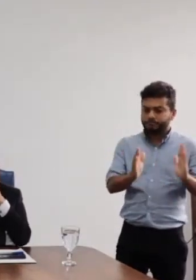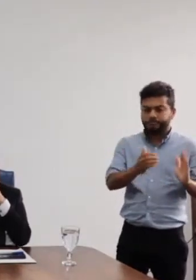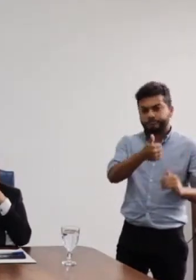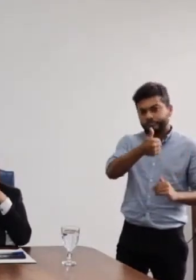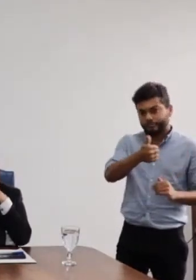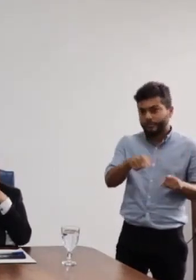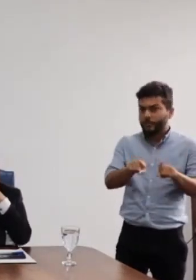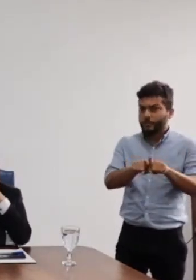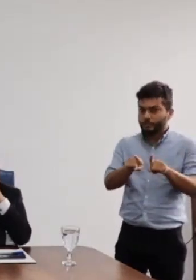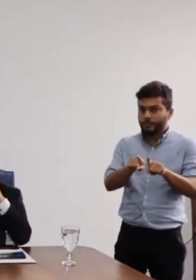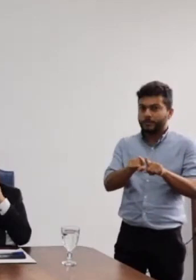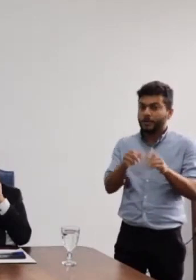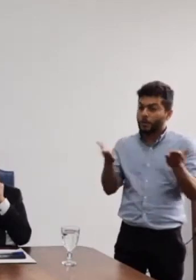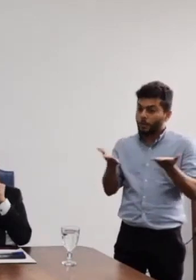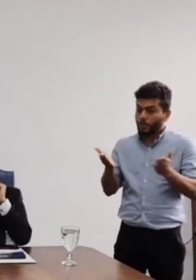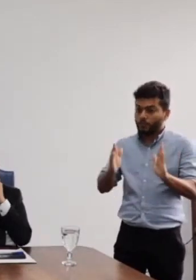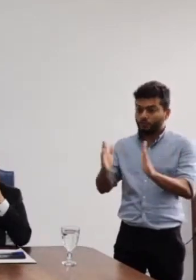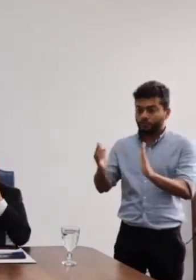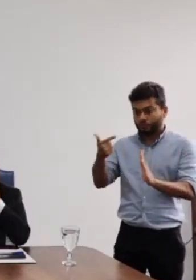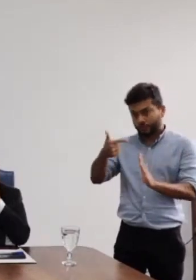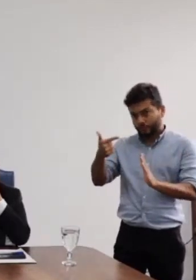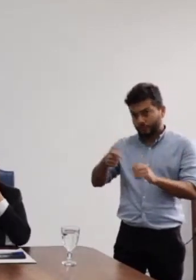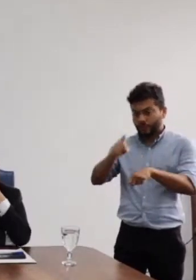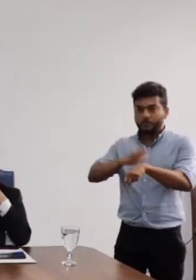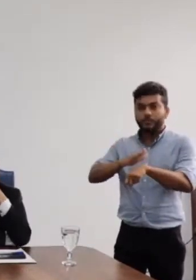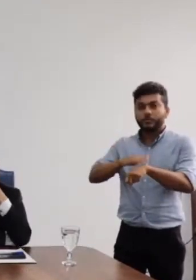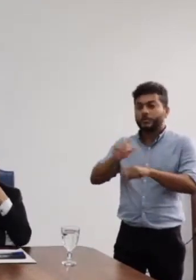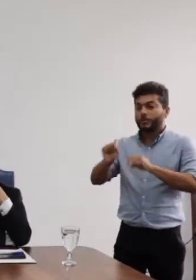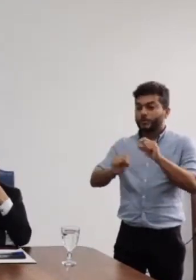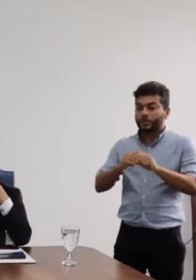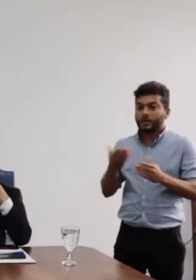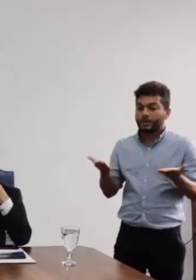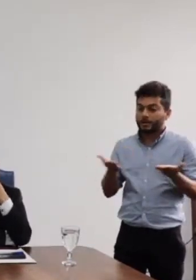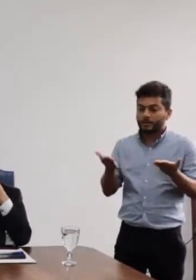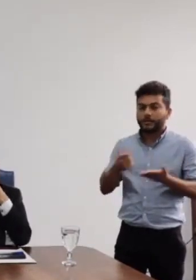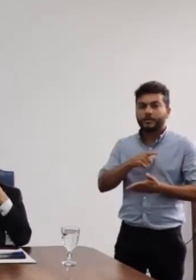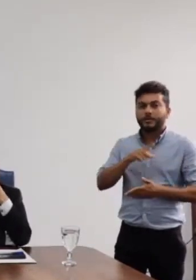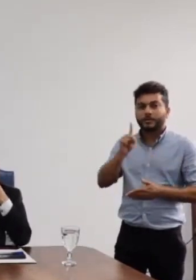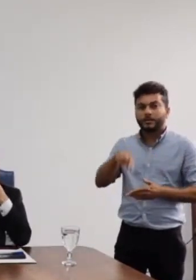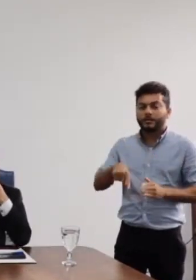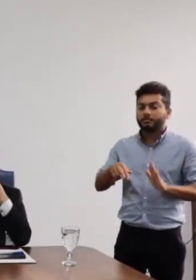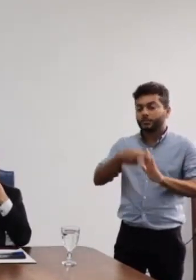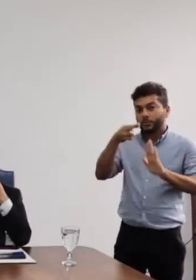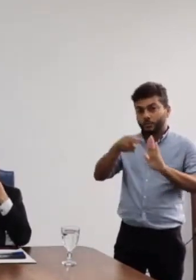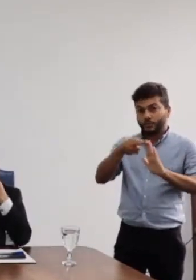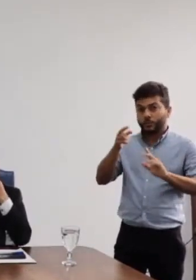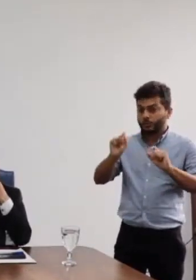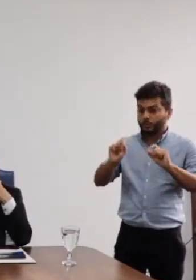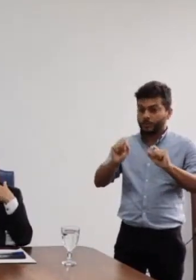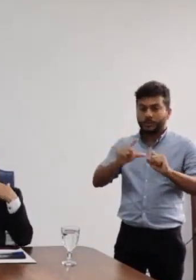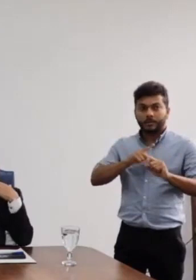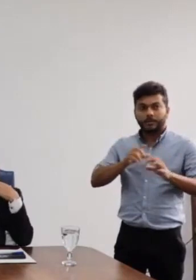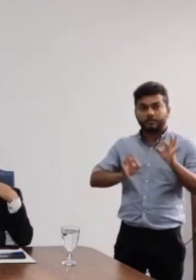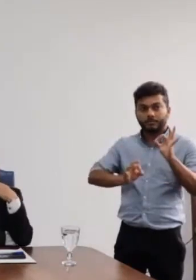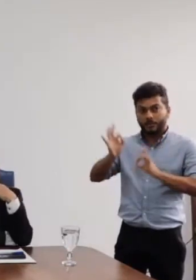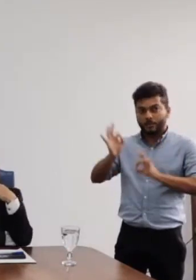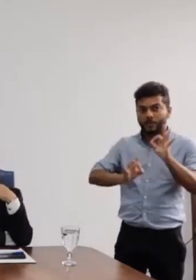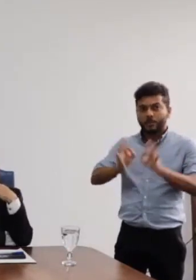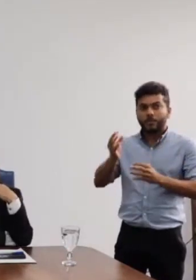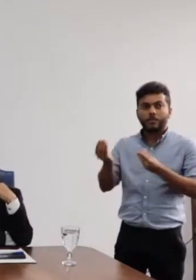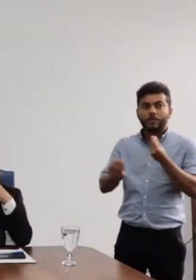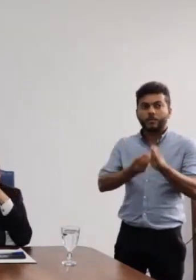segundo momento, que é hoje, nós estamos trazendo essa resolução, que é uma resolução que disciplina os